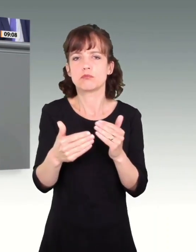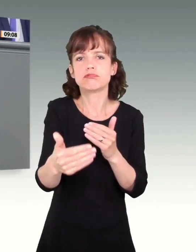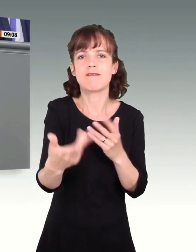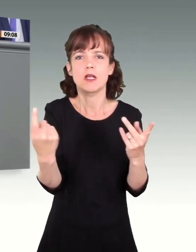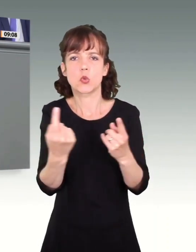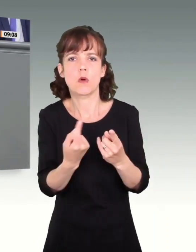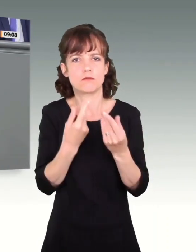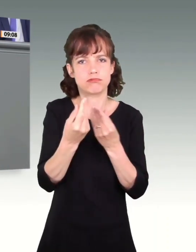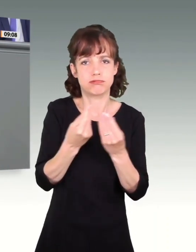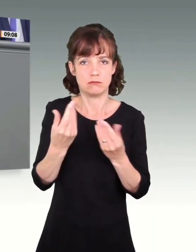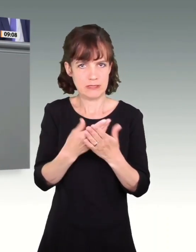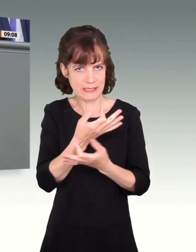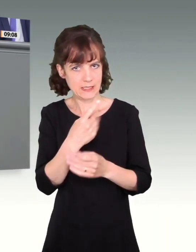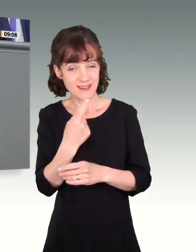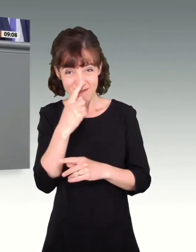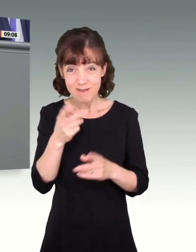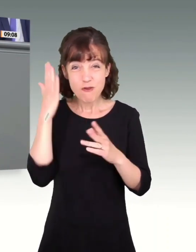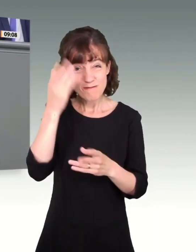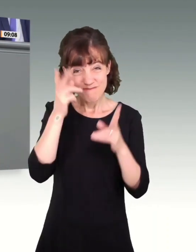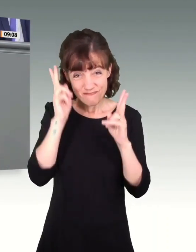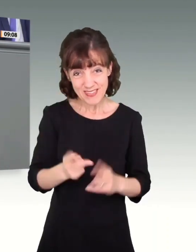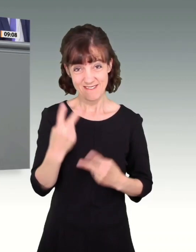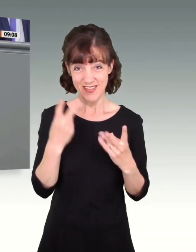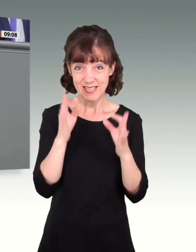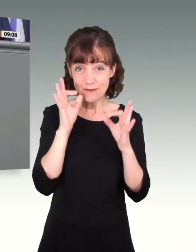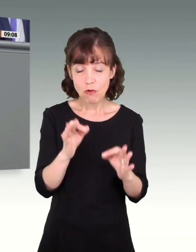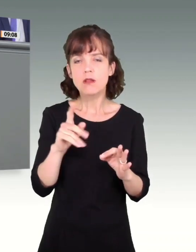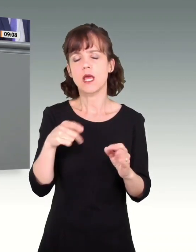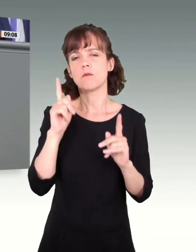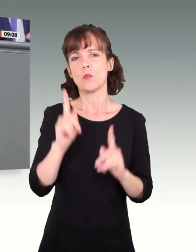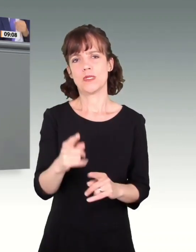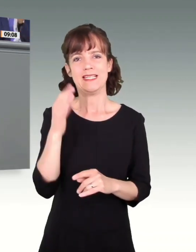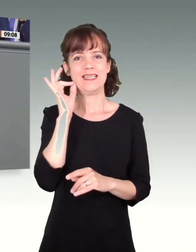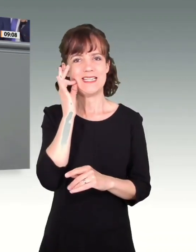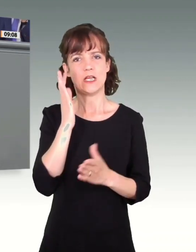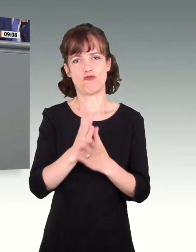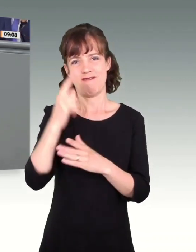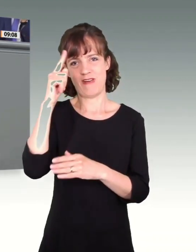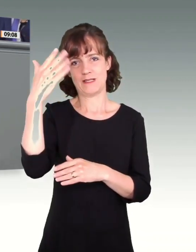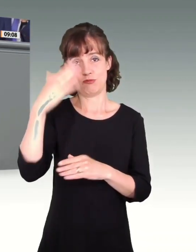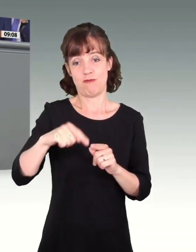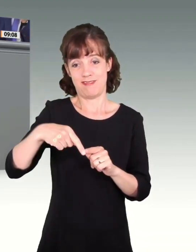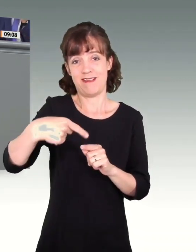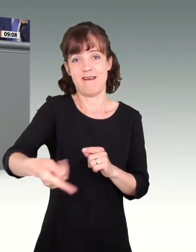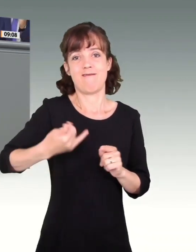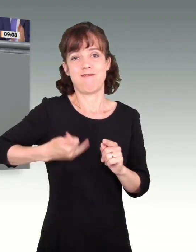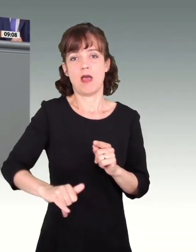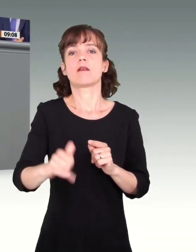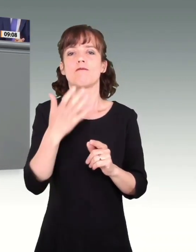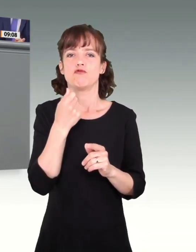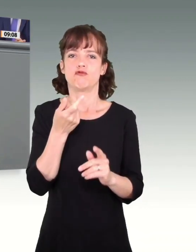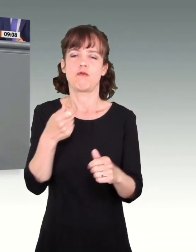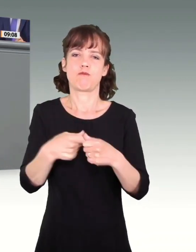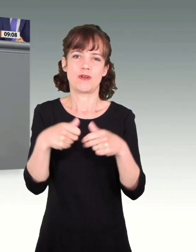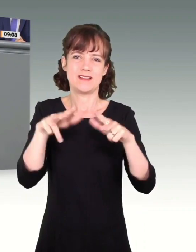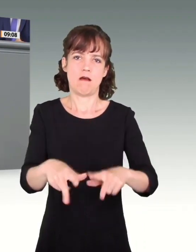gesagt. Wenn Ihnen dieses Gesetz so wichtig wäre, dann müssten Sie doch am Dienstag wissen, dass Sie am Freitag damit in den Bundesrat wollen